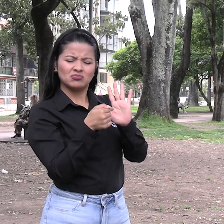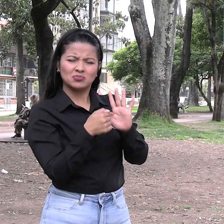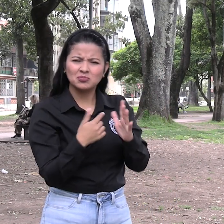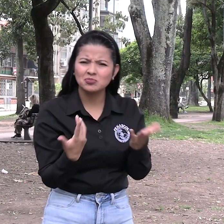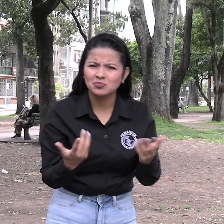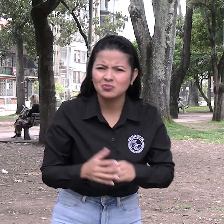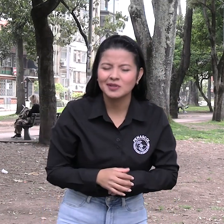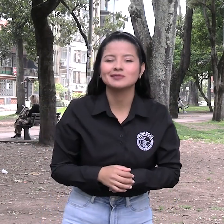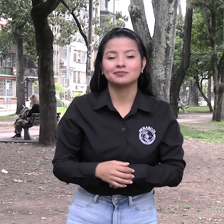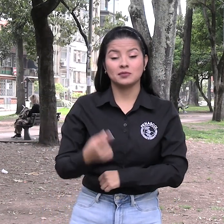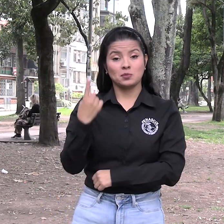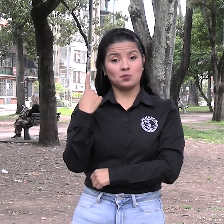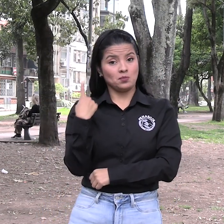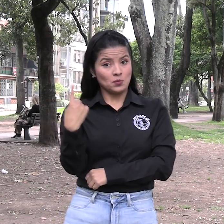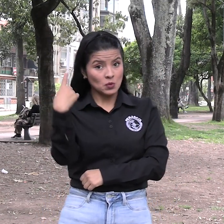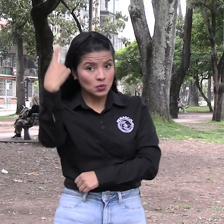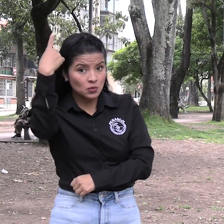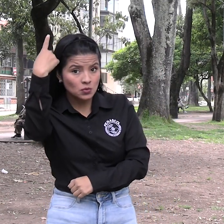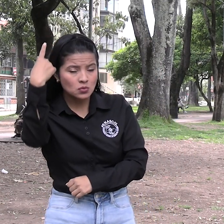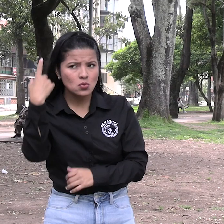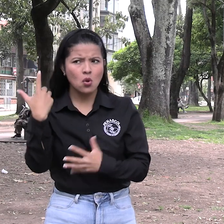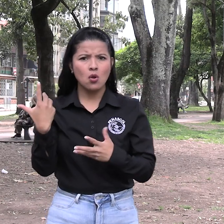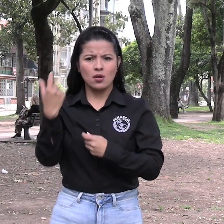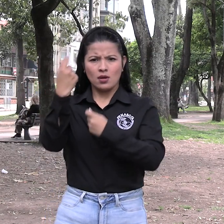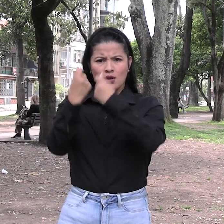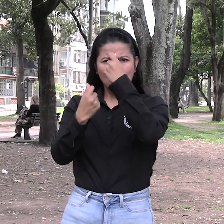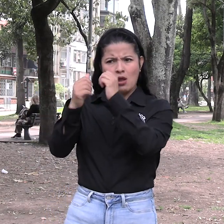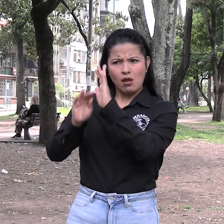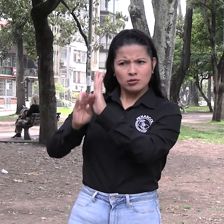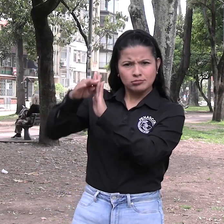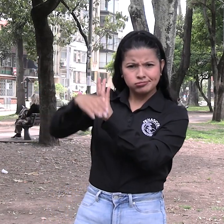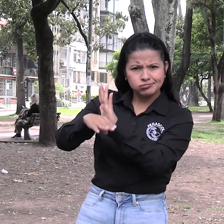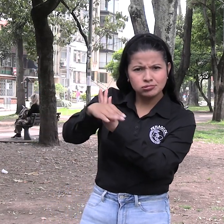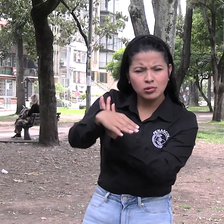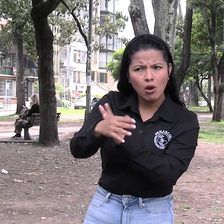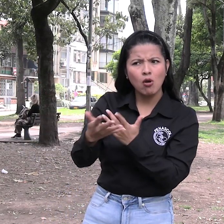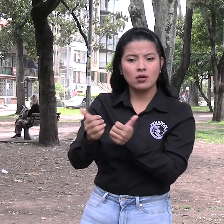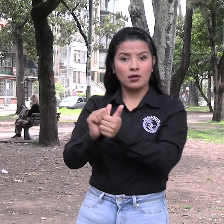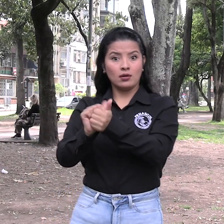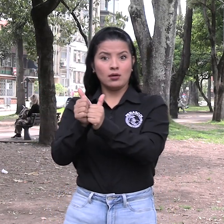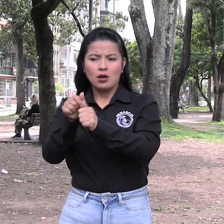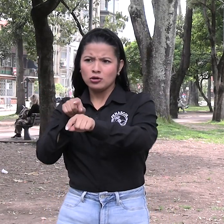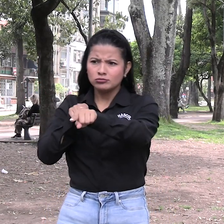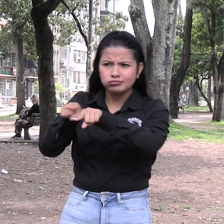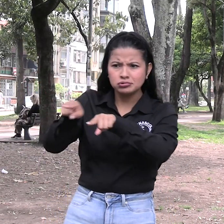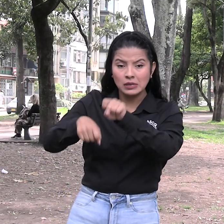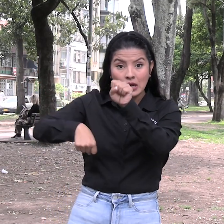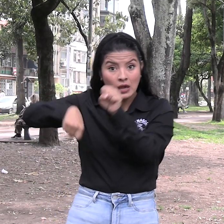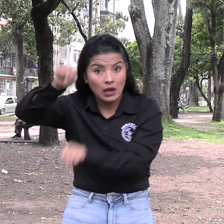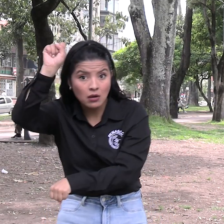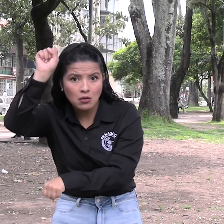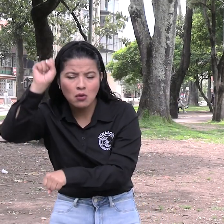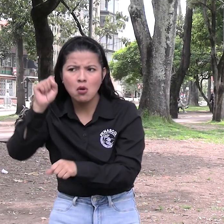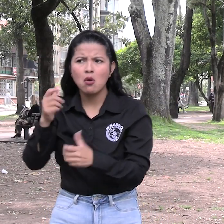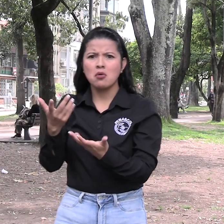contenido trata temas políticos, balances económicos, competencias deportivas, actividades recreativas, entre otros.